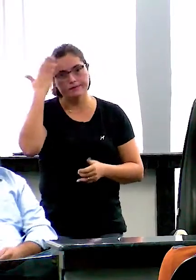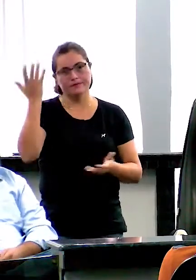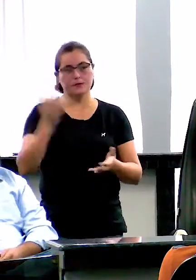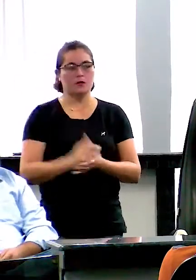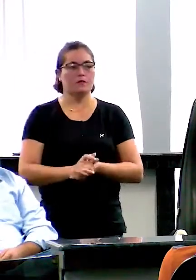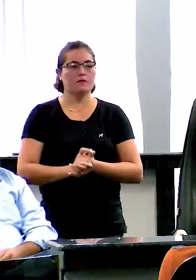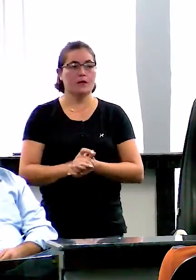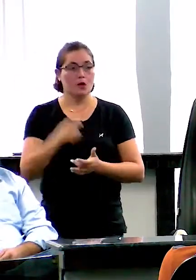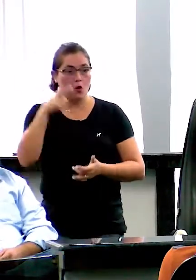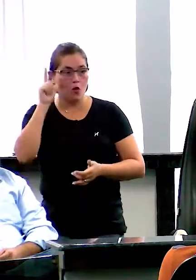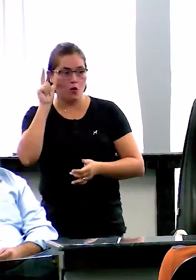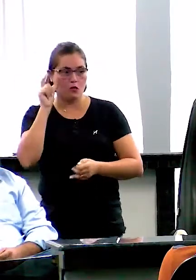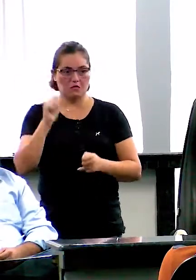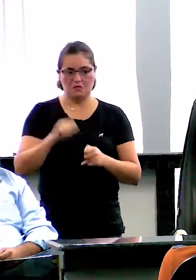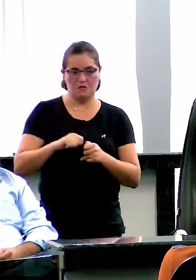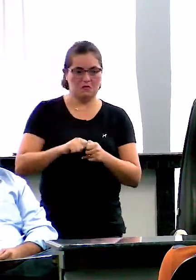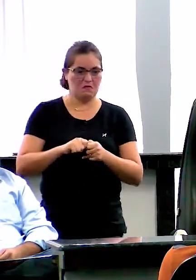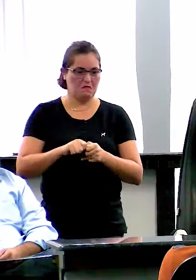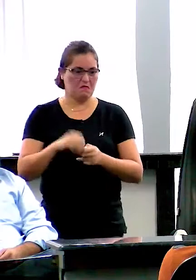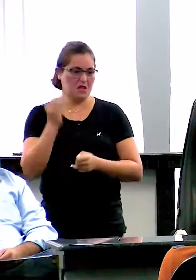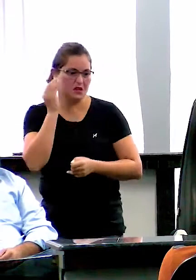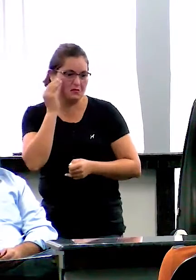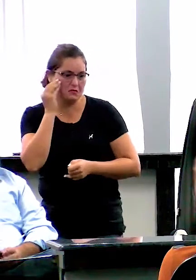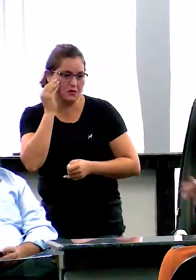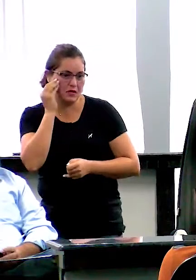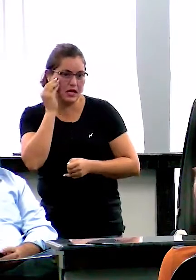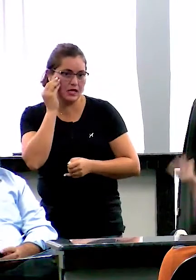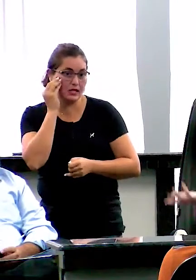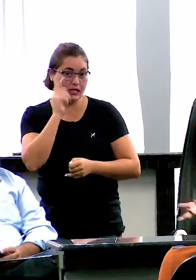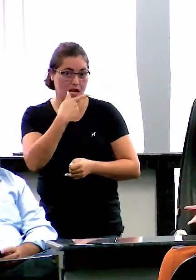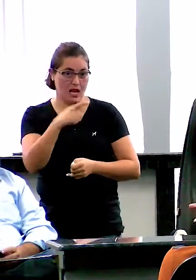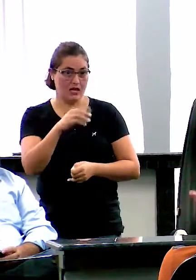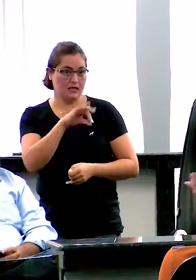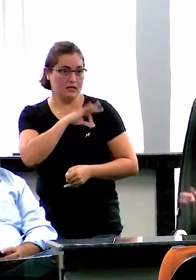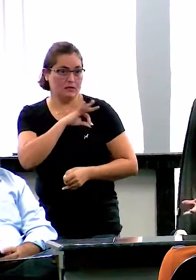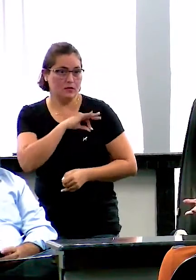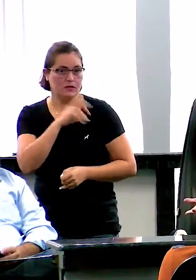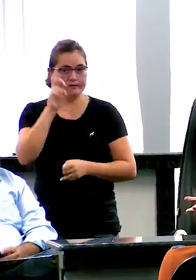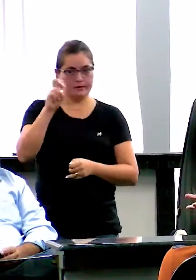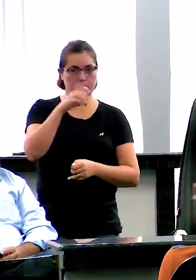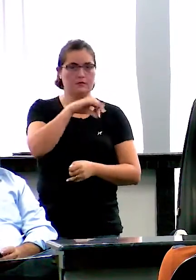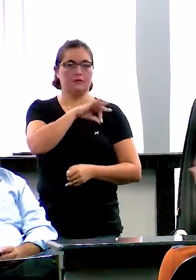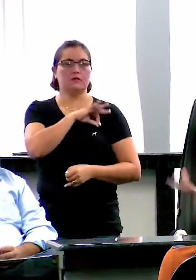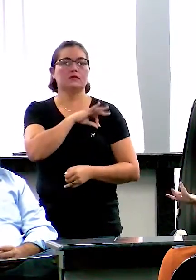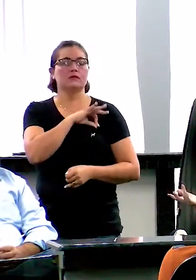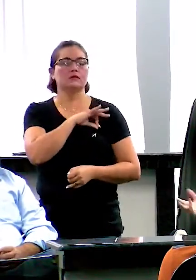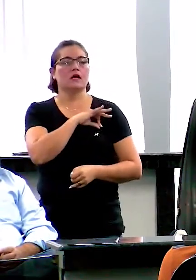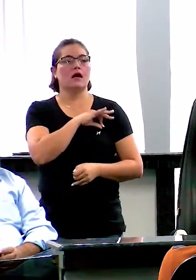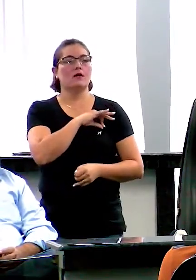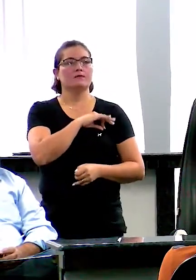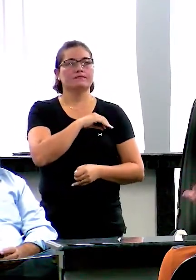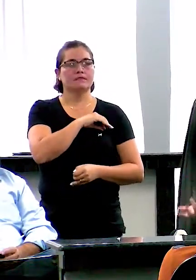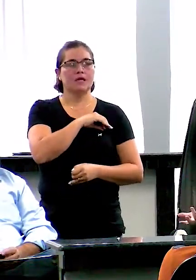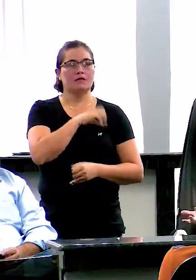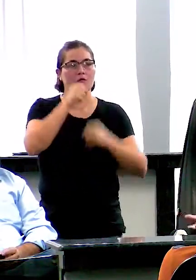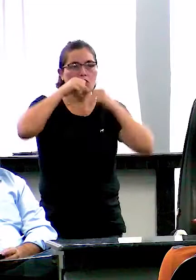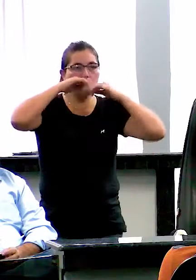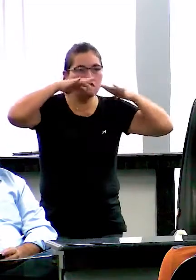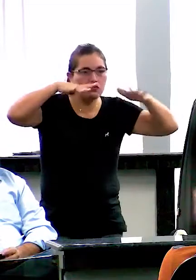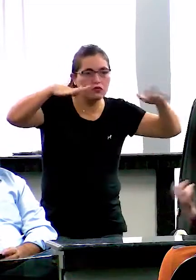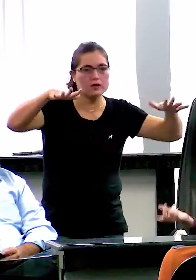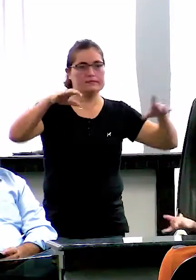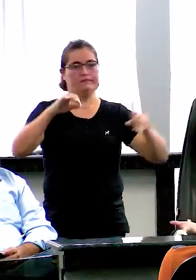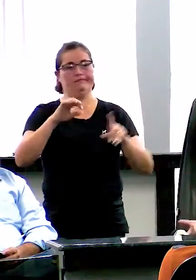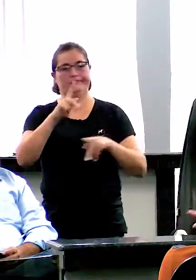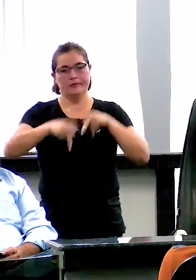estariam trabalhando e, consequentemente, de repente, poderiam estar transmitindo o vírus para a